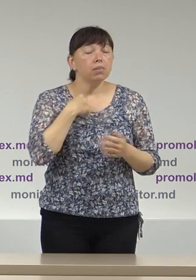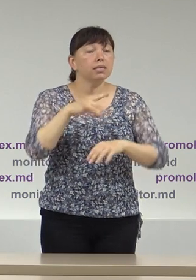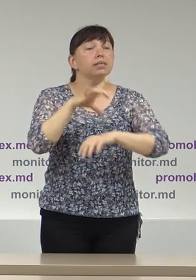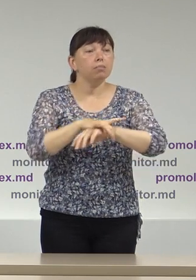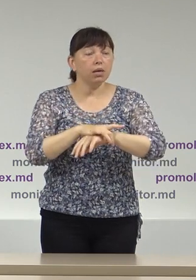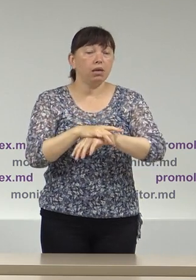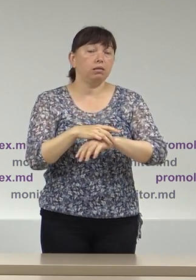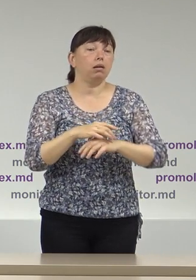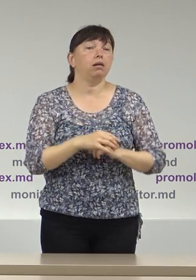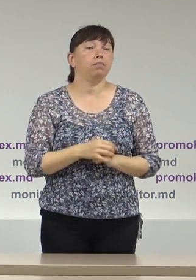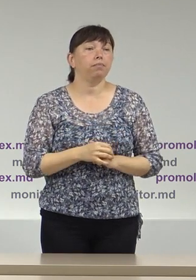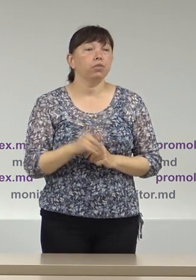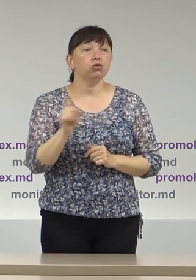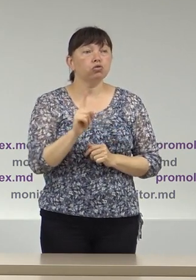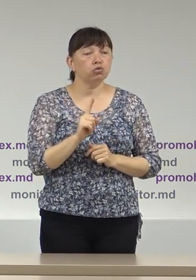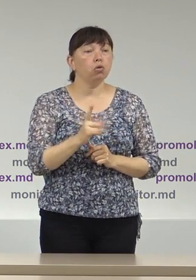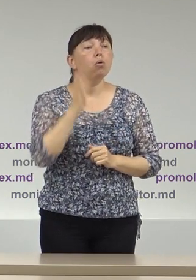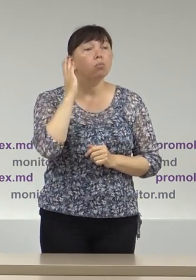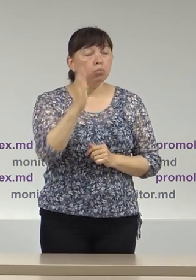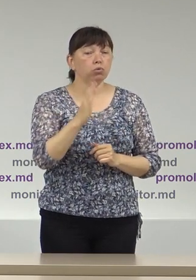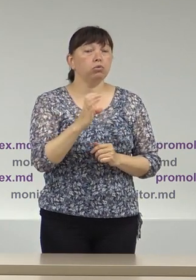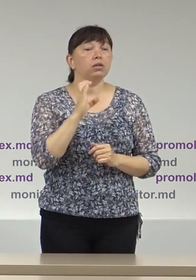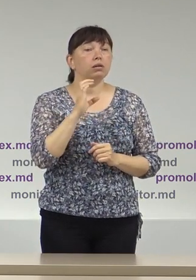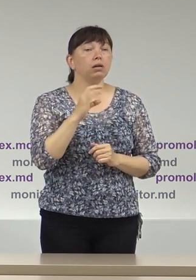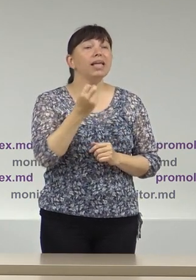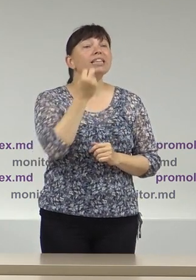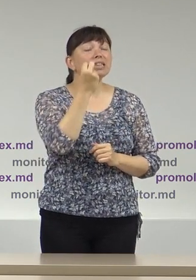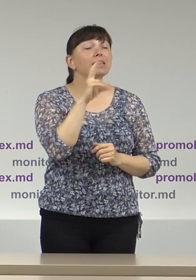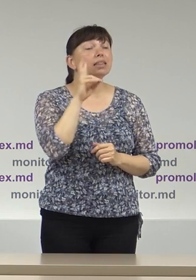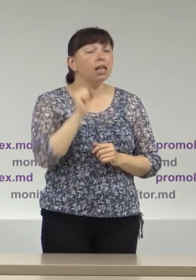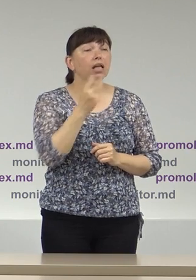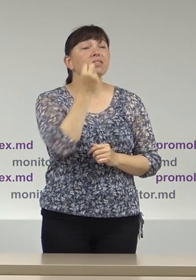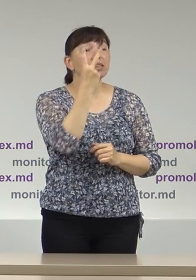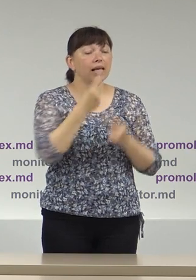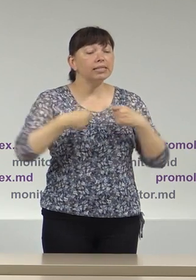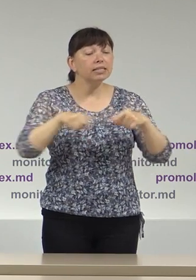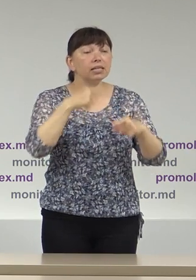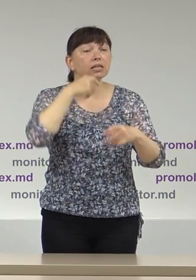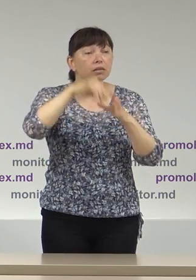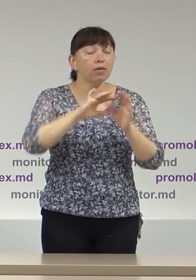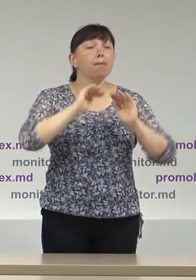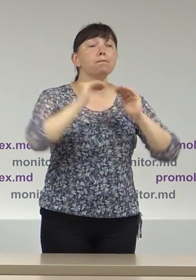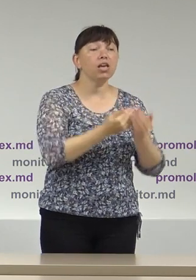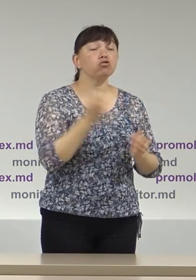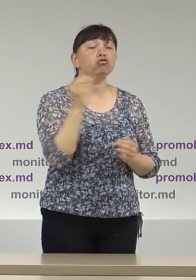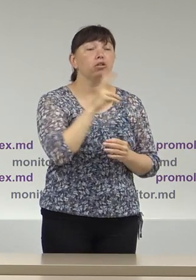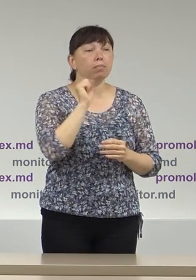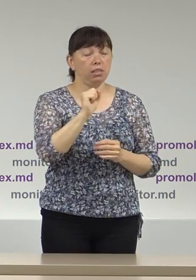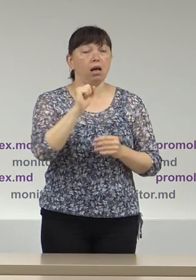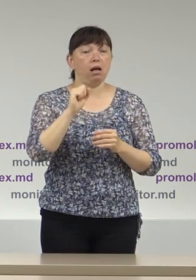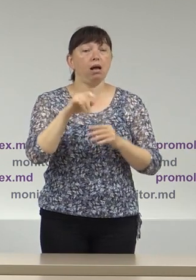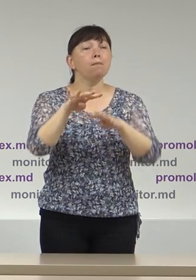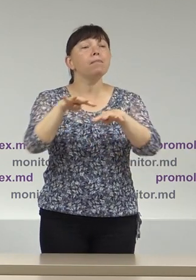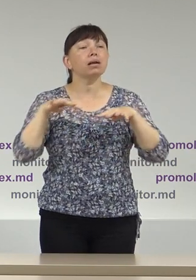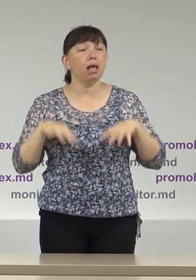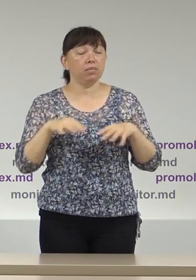observat sau am constatat că vor fi cu 12 secții de votare mai puține decât la alegerile parlamentare din